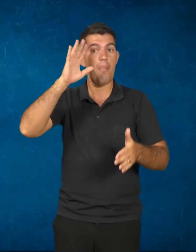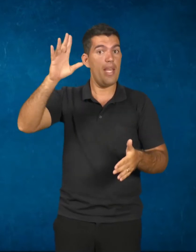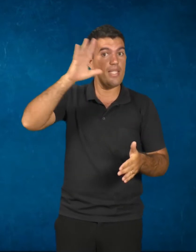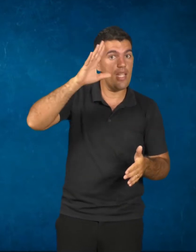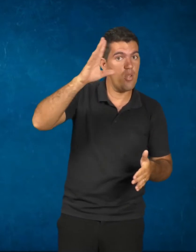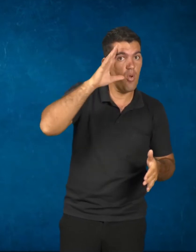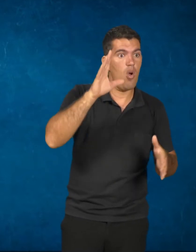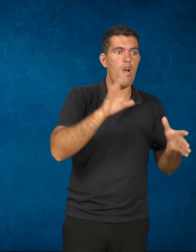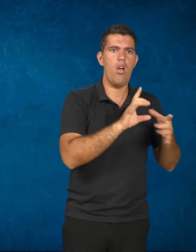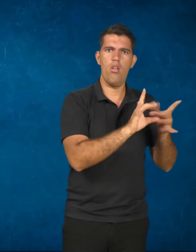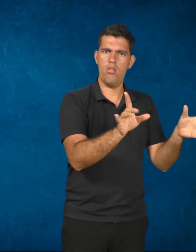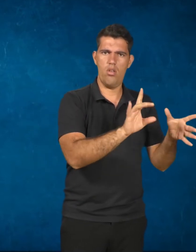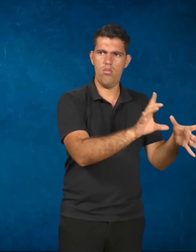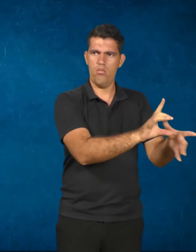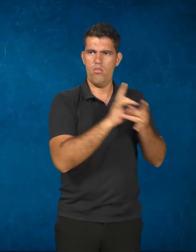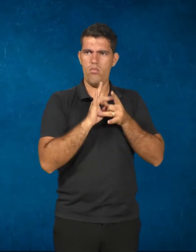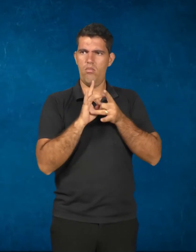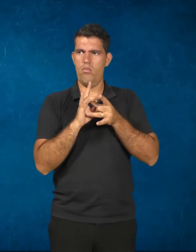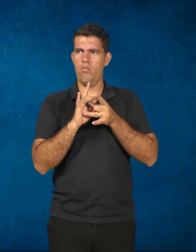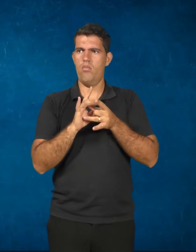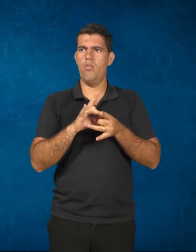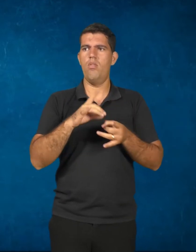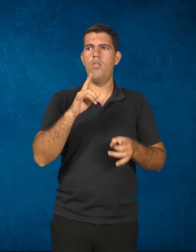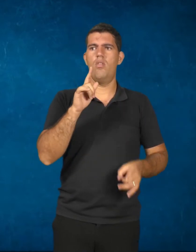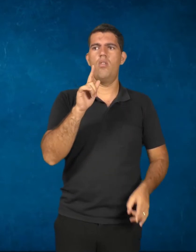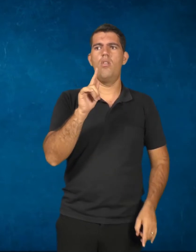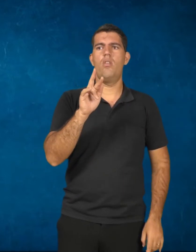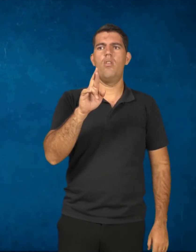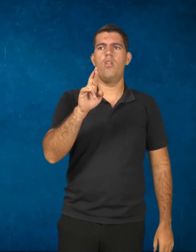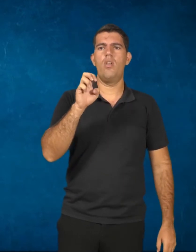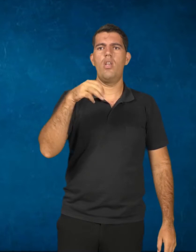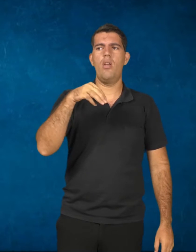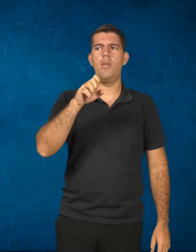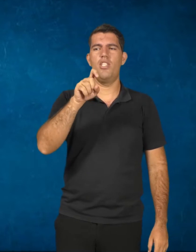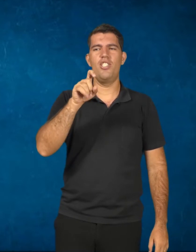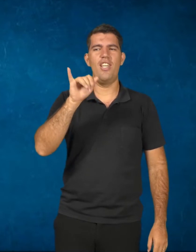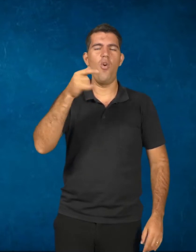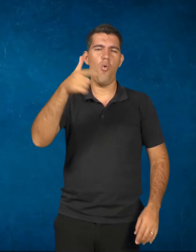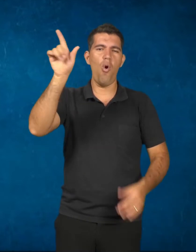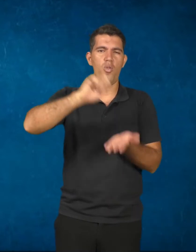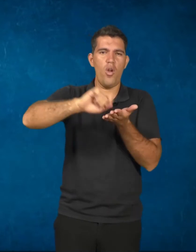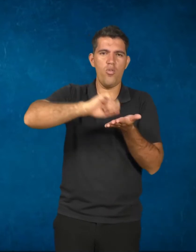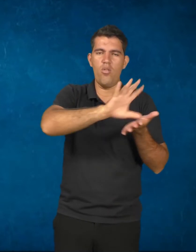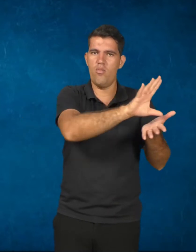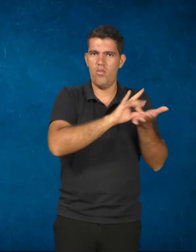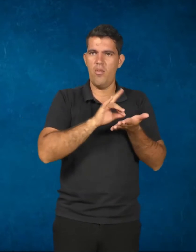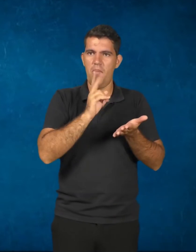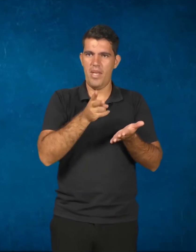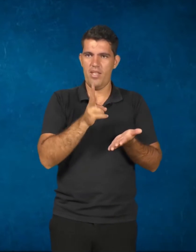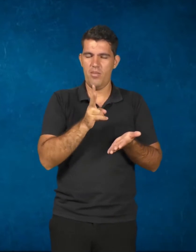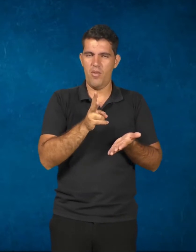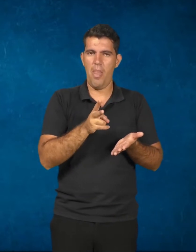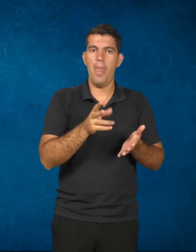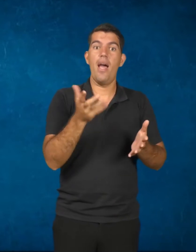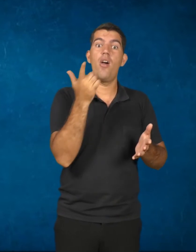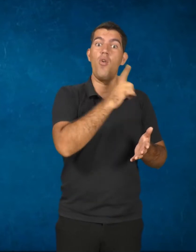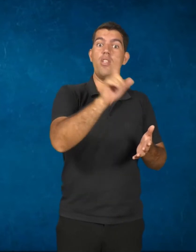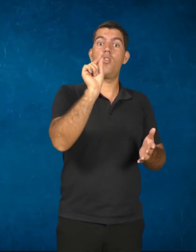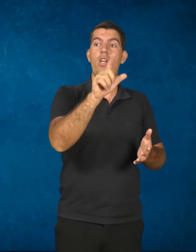vertente gramistiana, a base teórica é sustentada na ontologia do ser social desenvolvida por Lukács. Quem